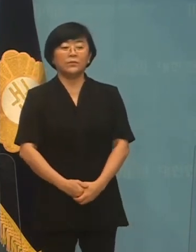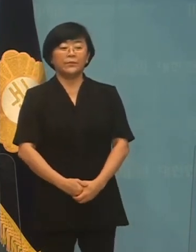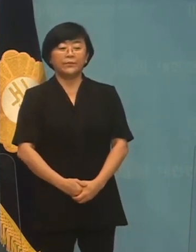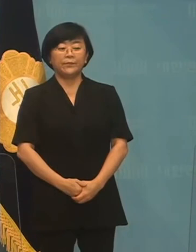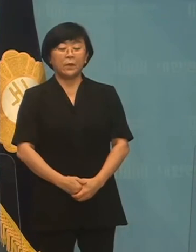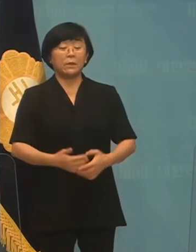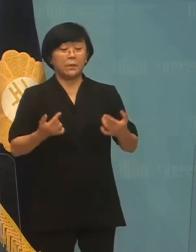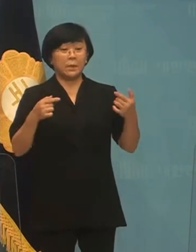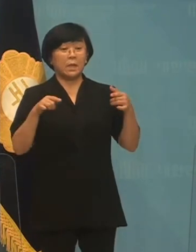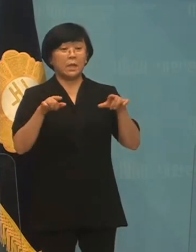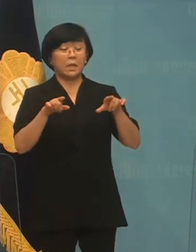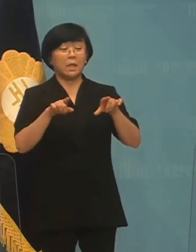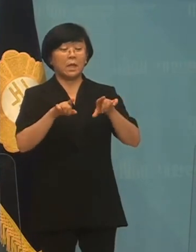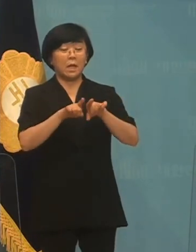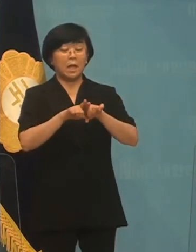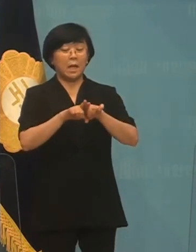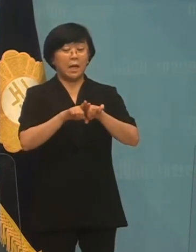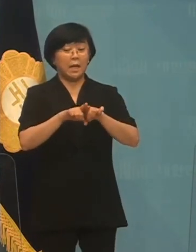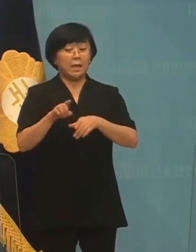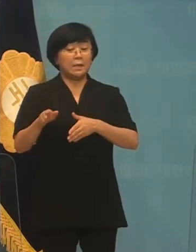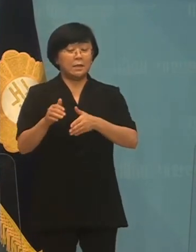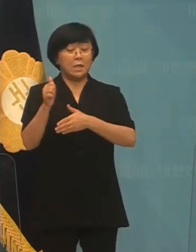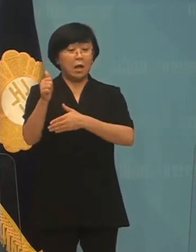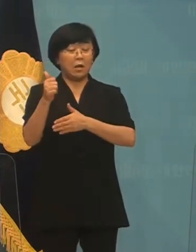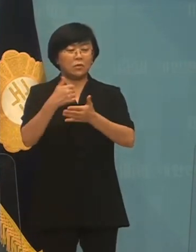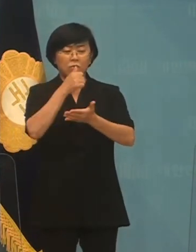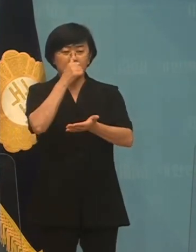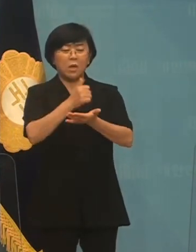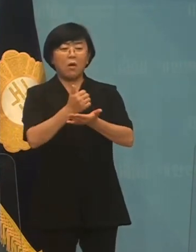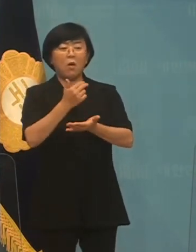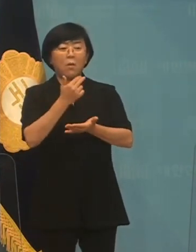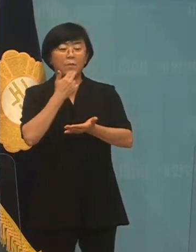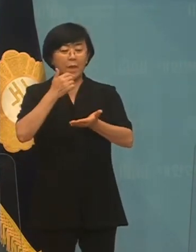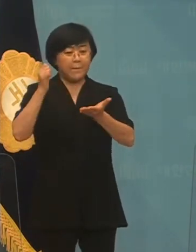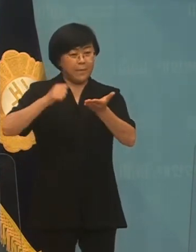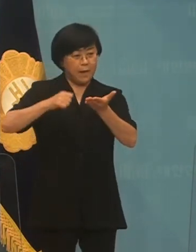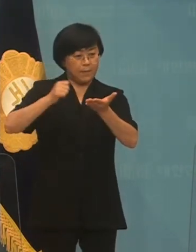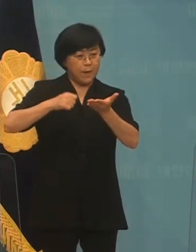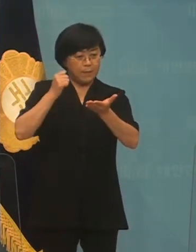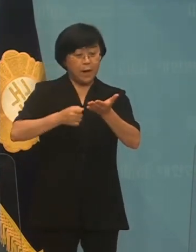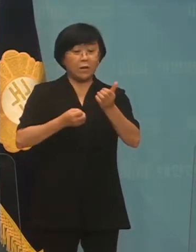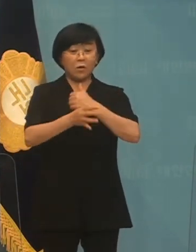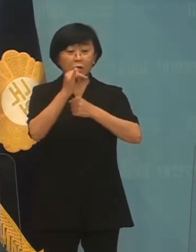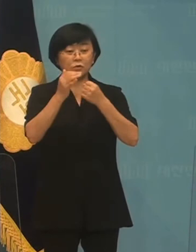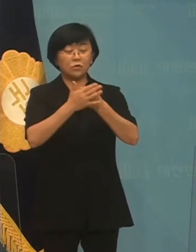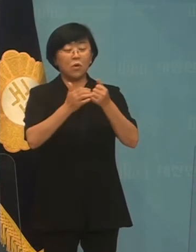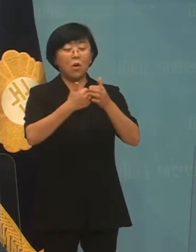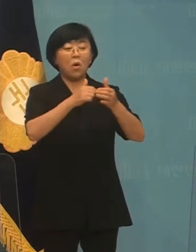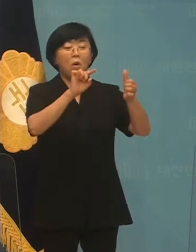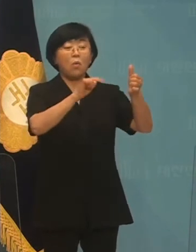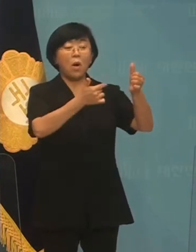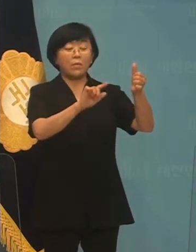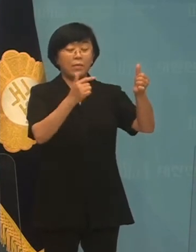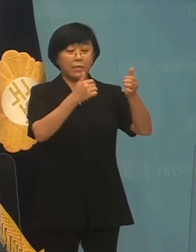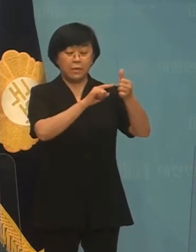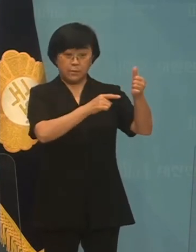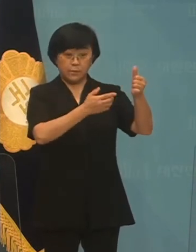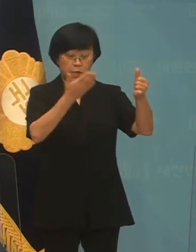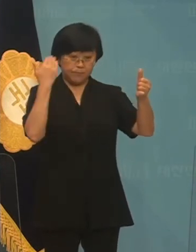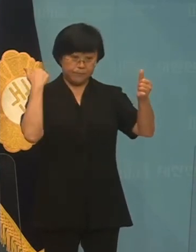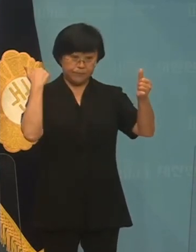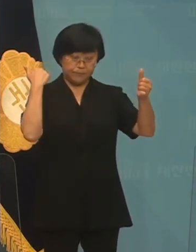이와 함께 이 지사는 무죄 판결에 결정적 영향을 한 권순일 전 대법관이 왜